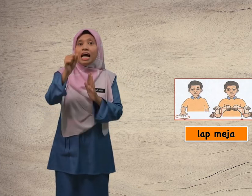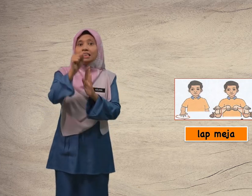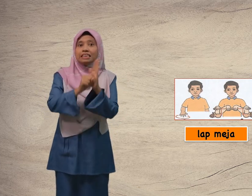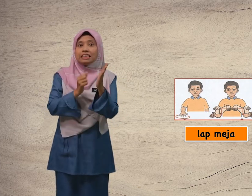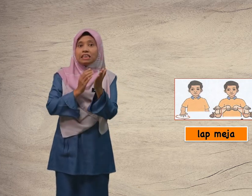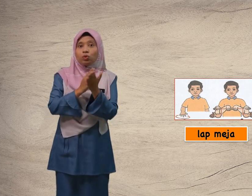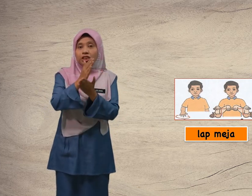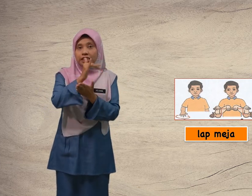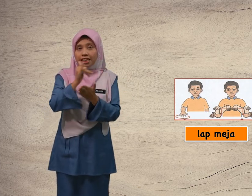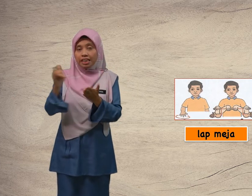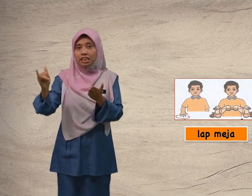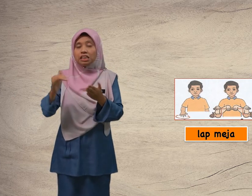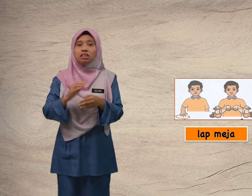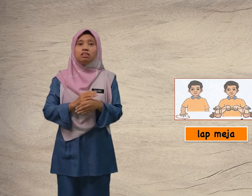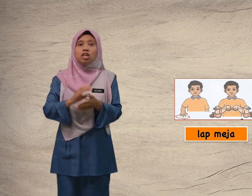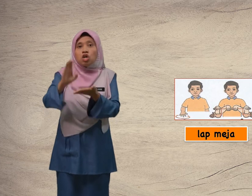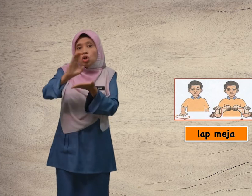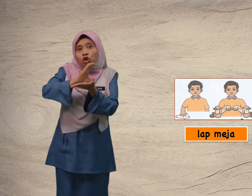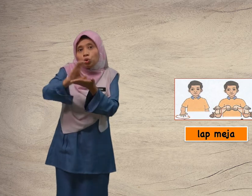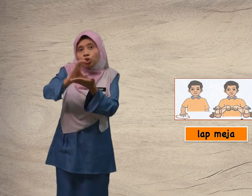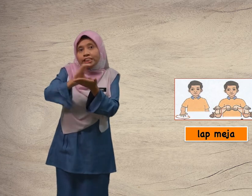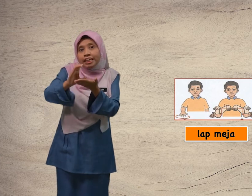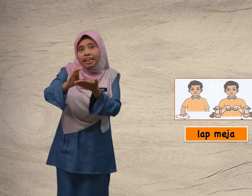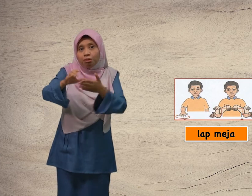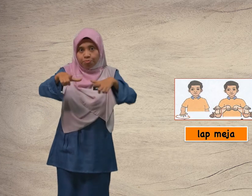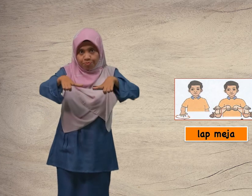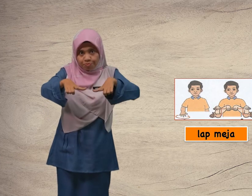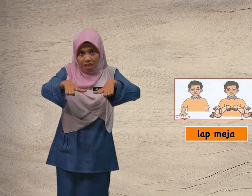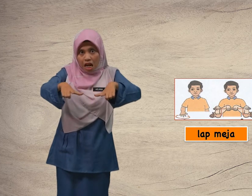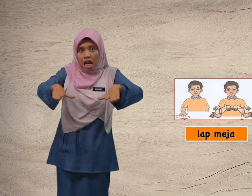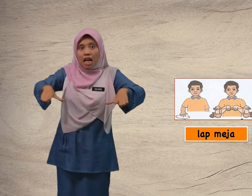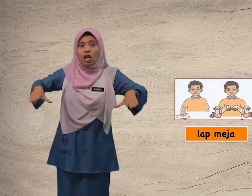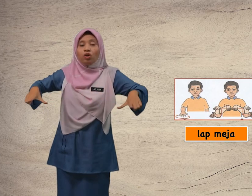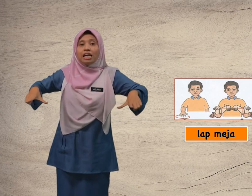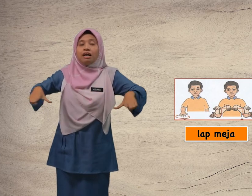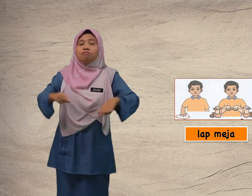seterusnya, cuci longkang.